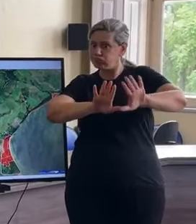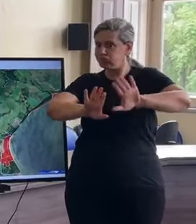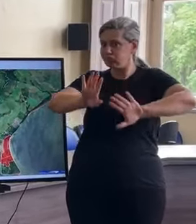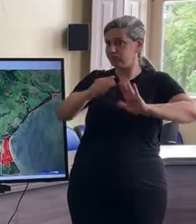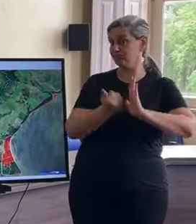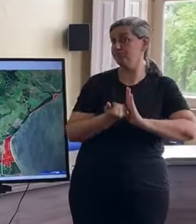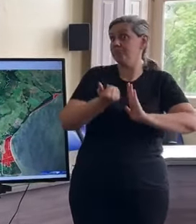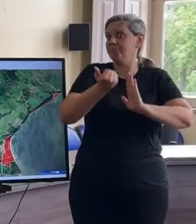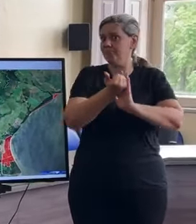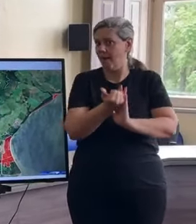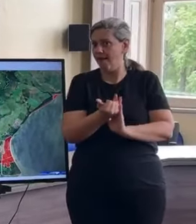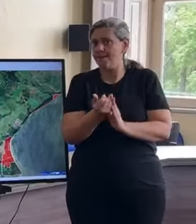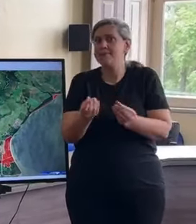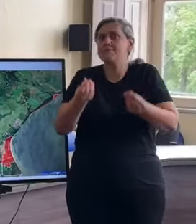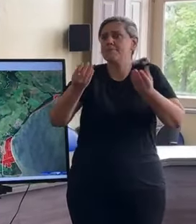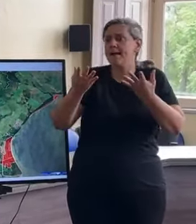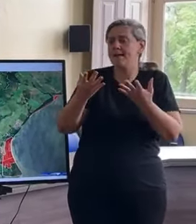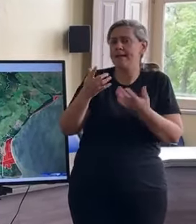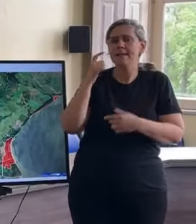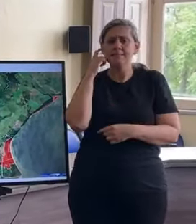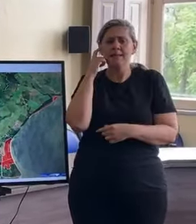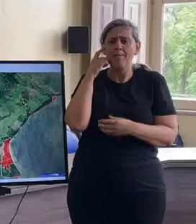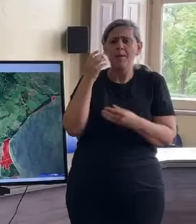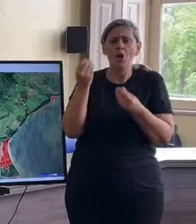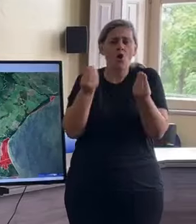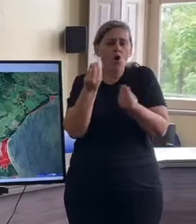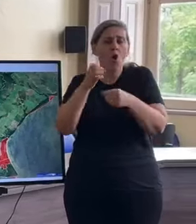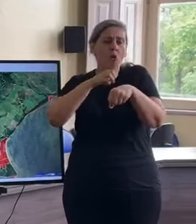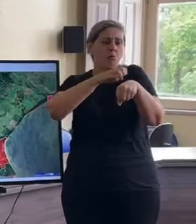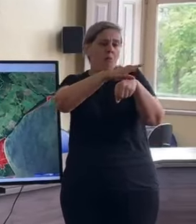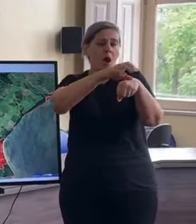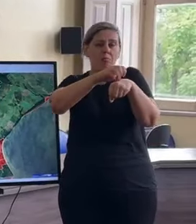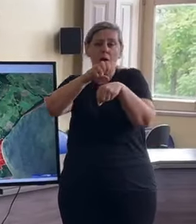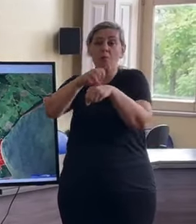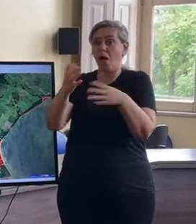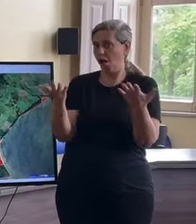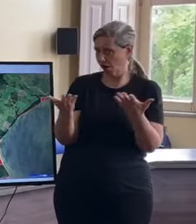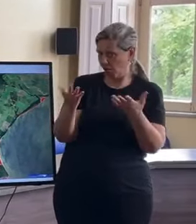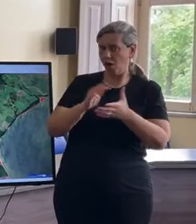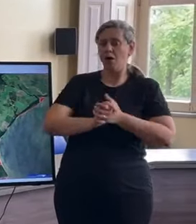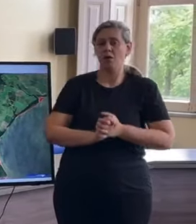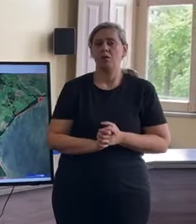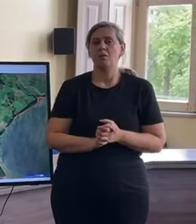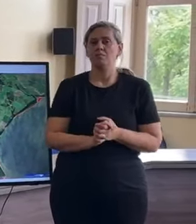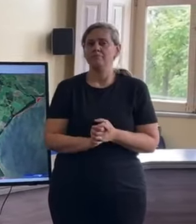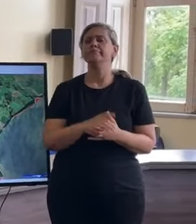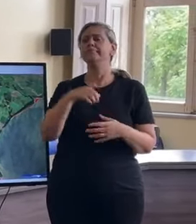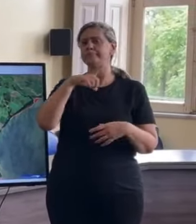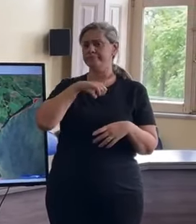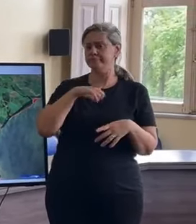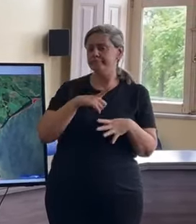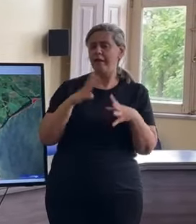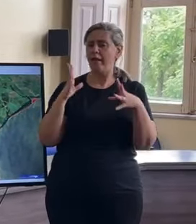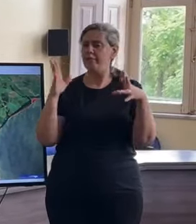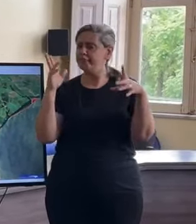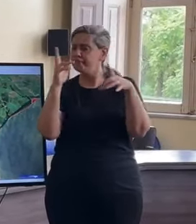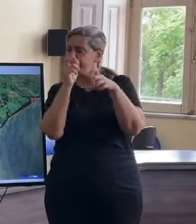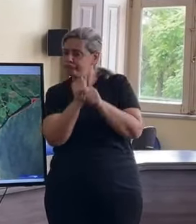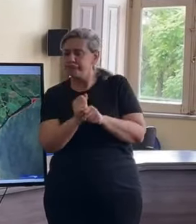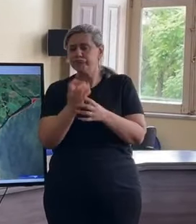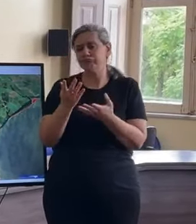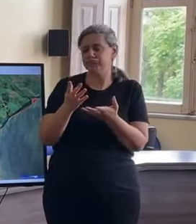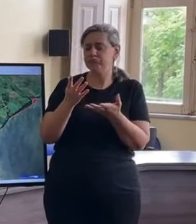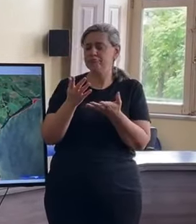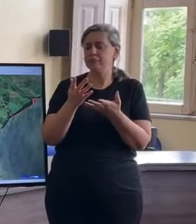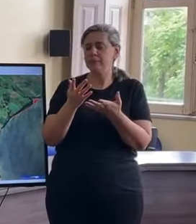tomar as orientações, definir as orientações que vamos dar a partir de agora. Foram feitos cálculos que